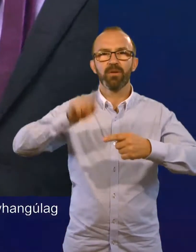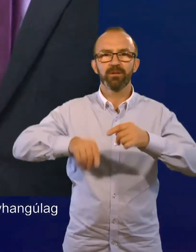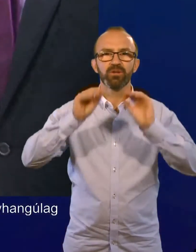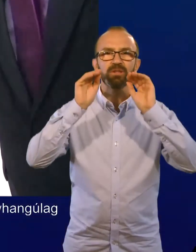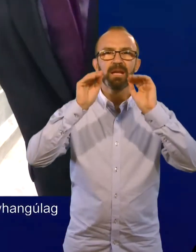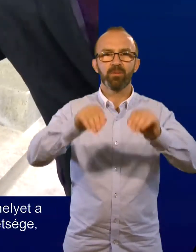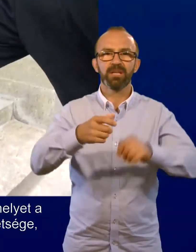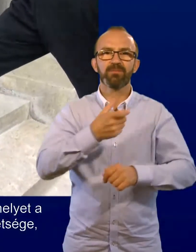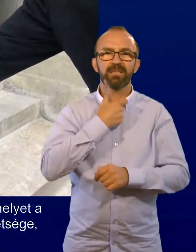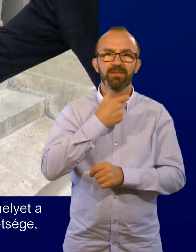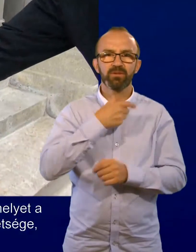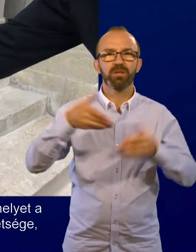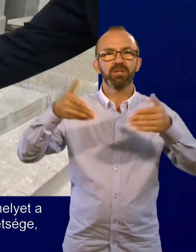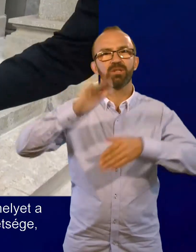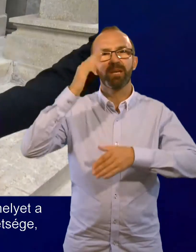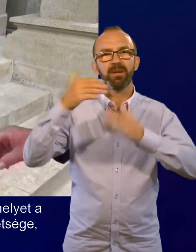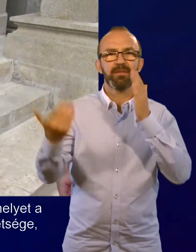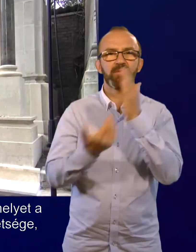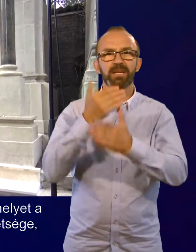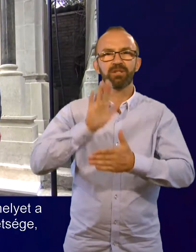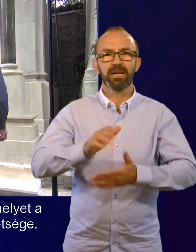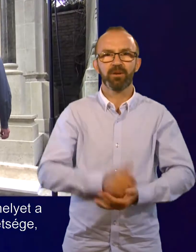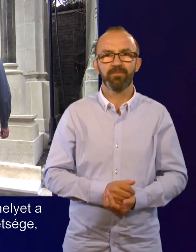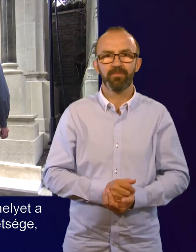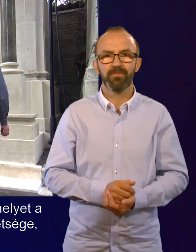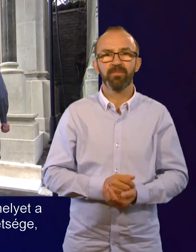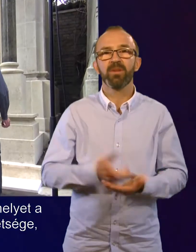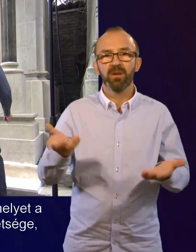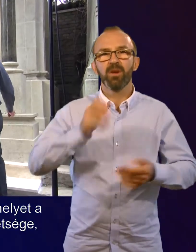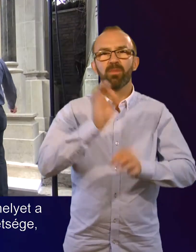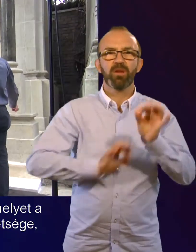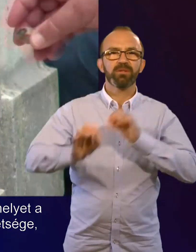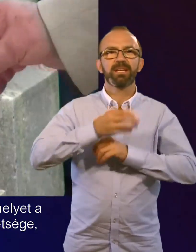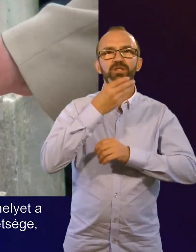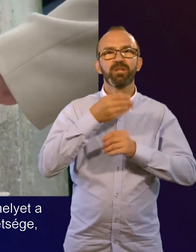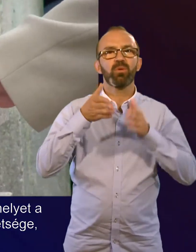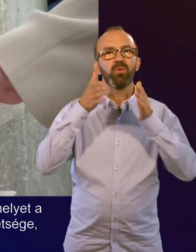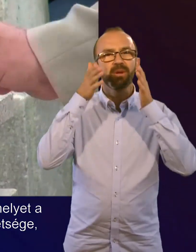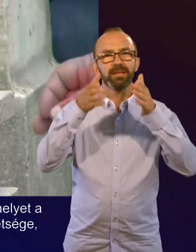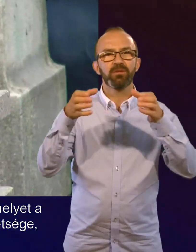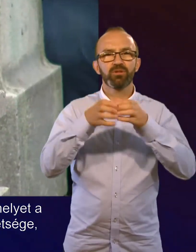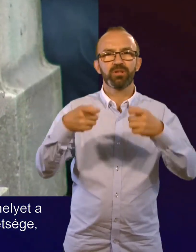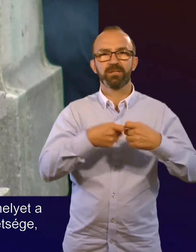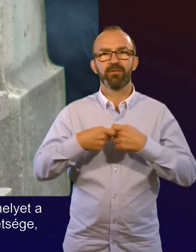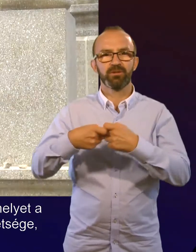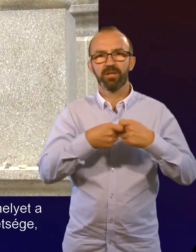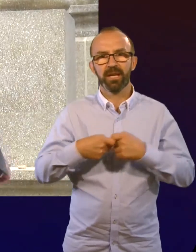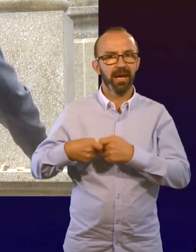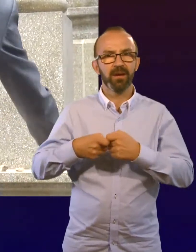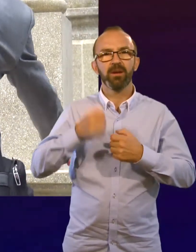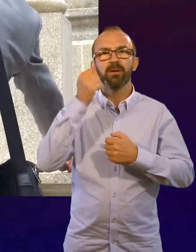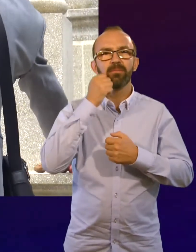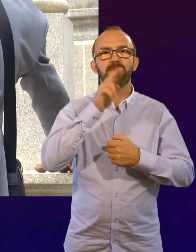forintos támogatás szavazott meg a síremlék felújítására, amelyet a Magyarországi Zsidóhit Közösségek Szövetsége